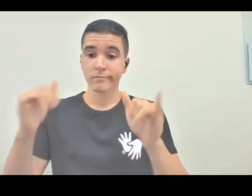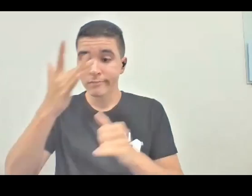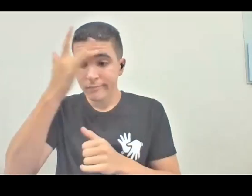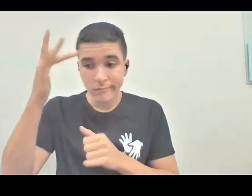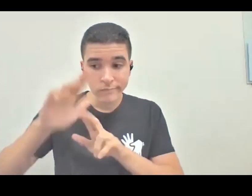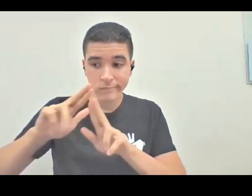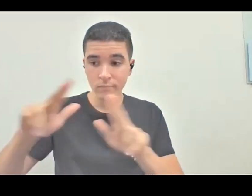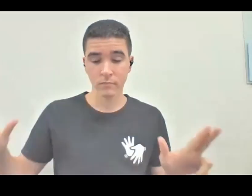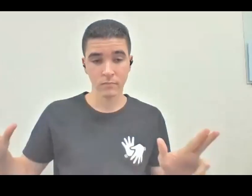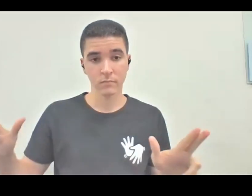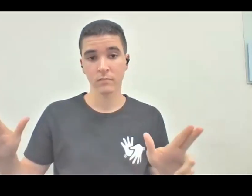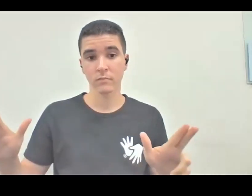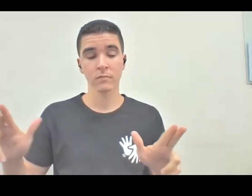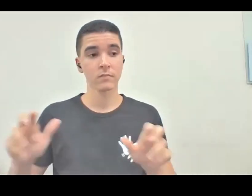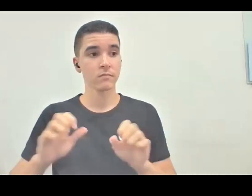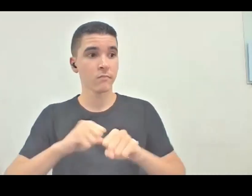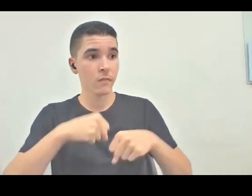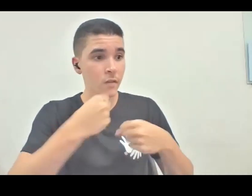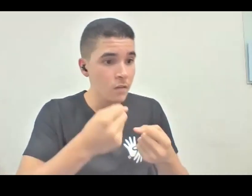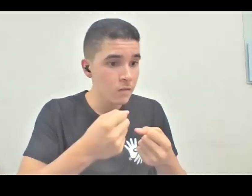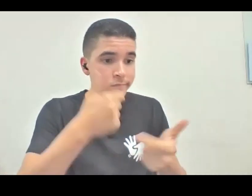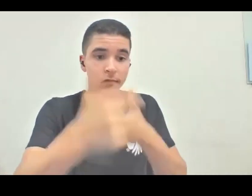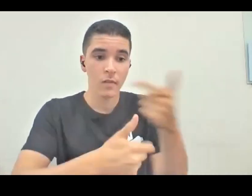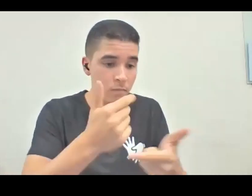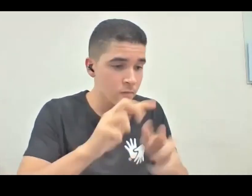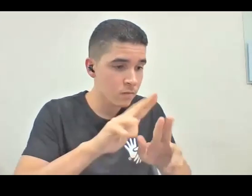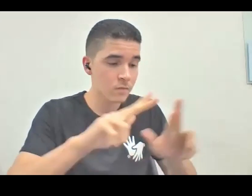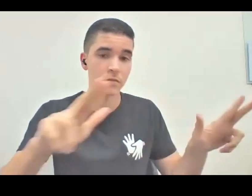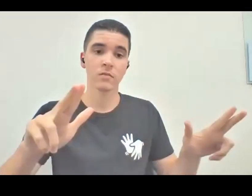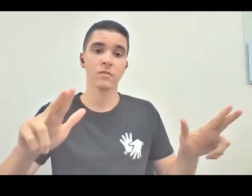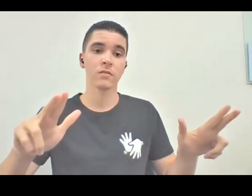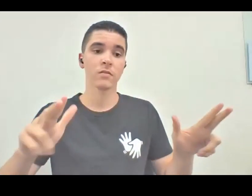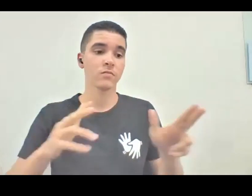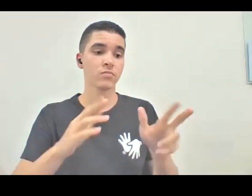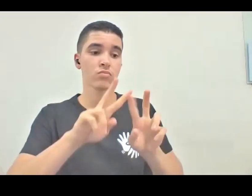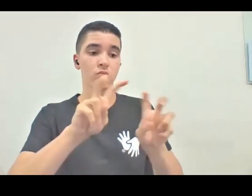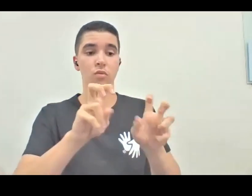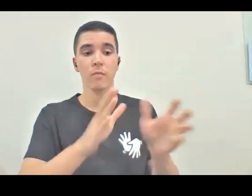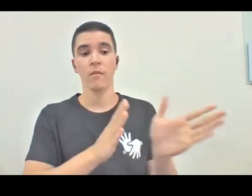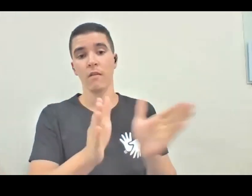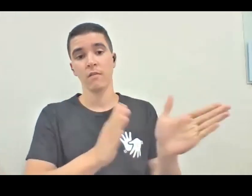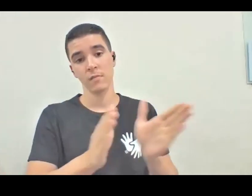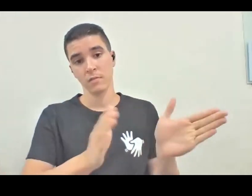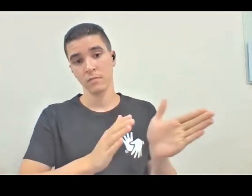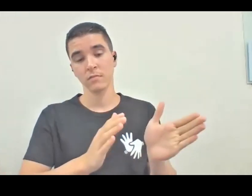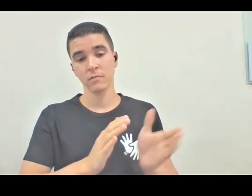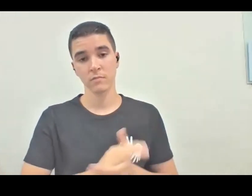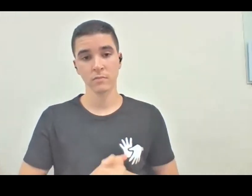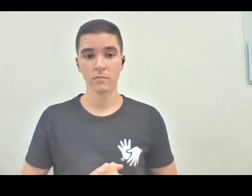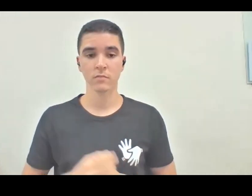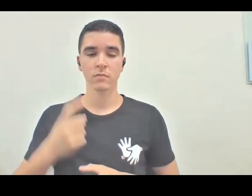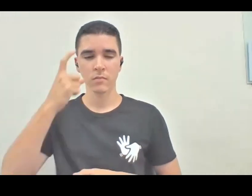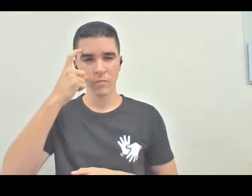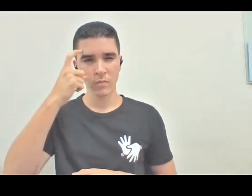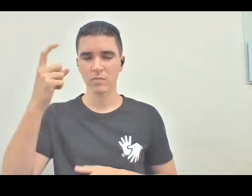diversas, de atuações de trabalho diversas, quanto à acessibilidade. Então, quando eu, eu penso muito